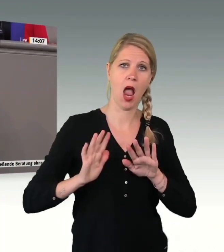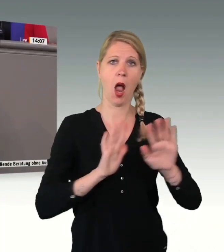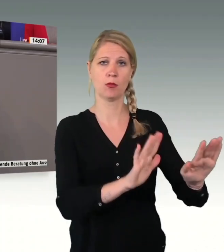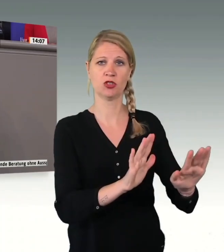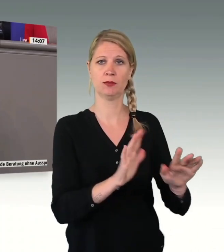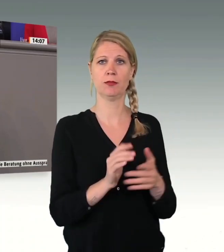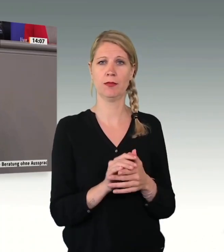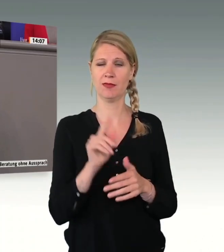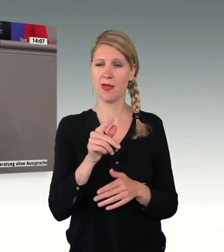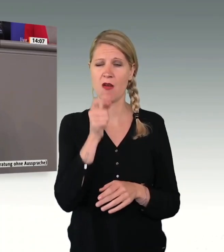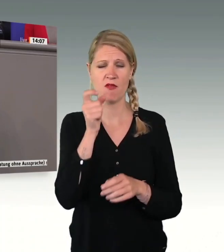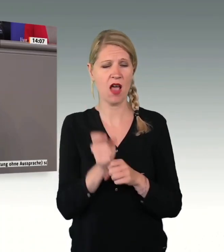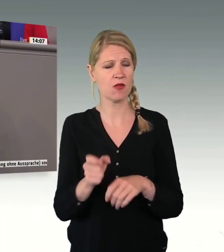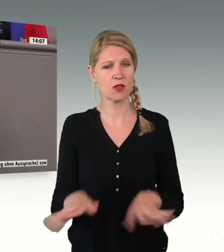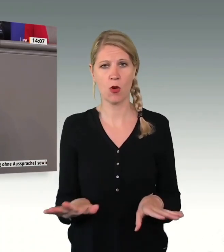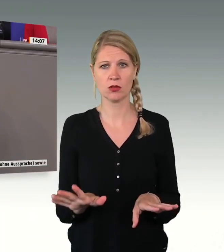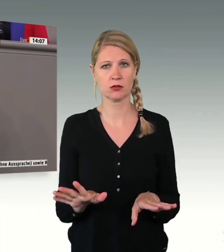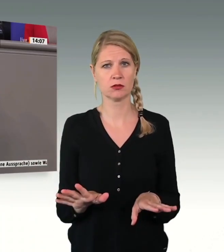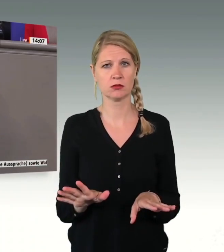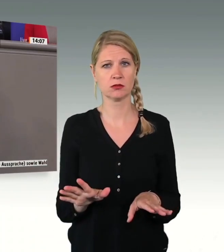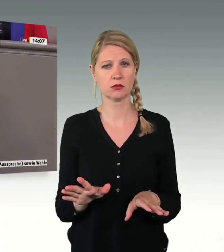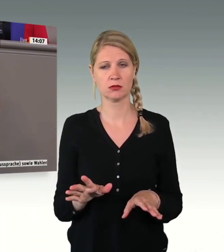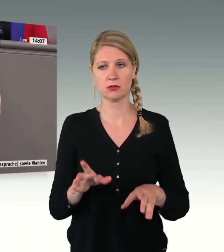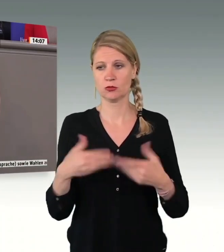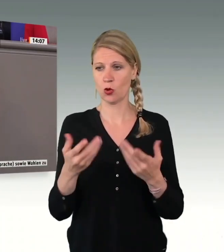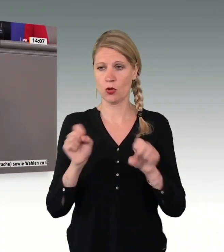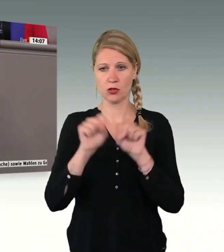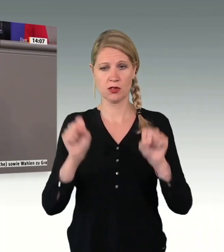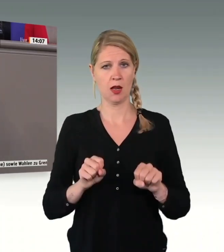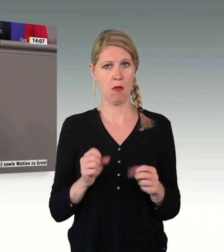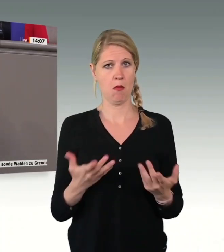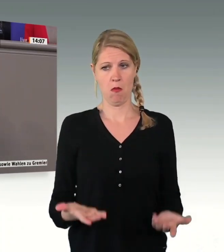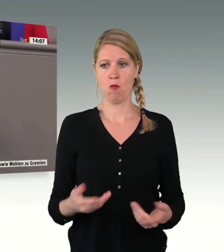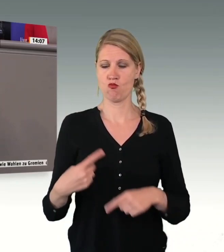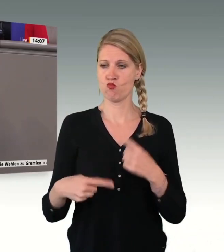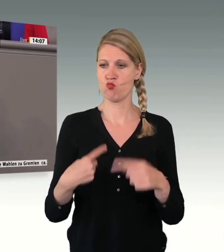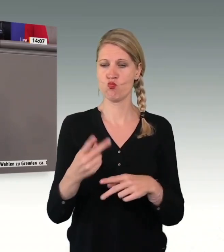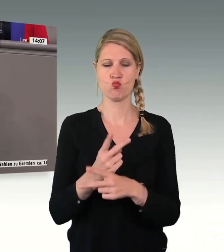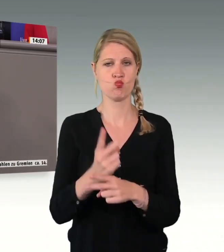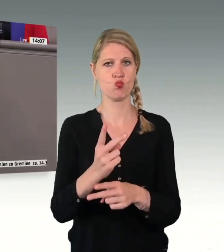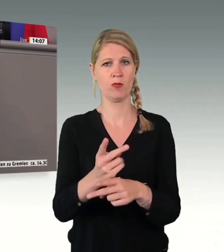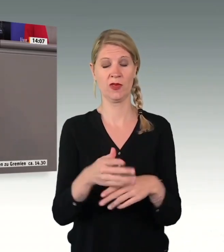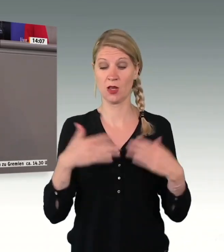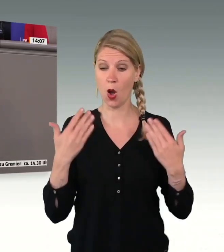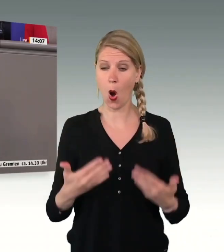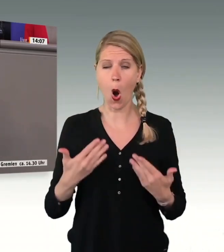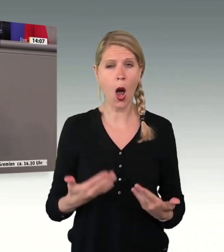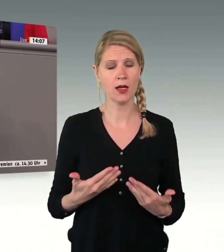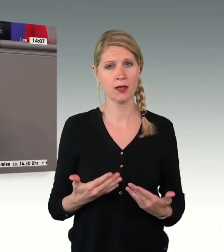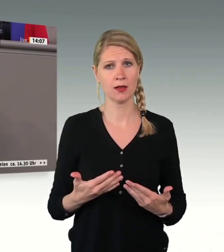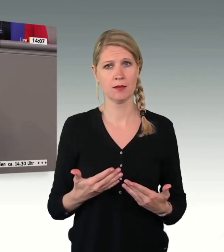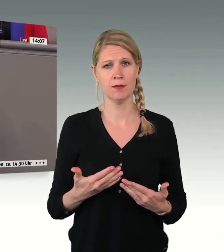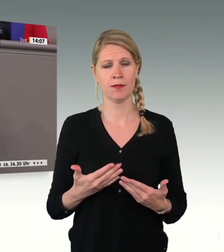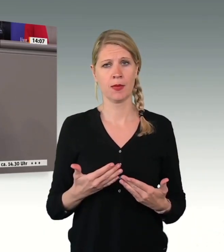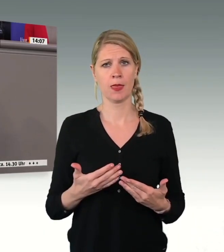Verantwortungslosigkeit war das System. Nicht erst im August 2021. Und wenn ihr heute von konservativ bis rechts